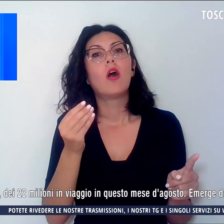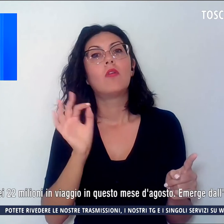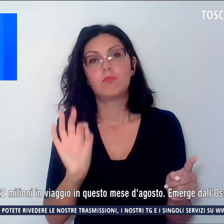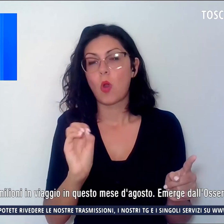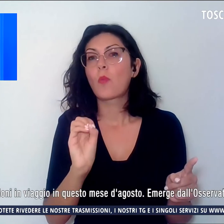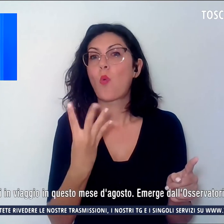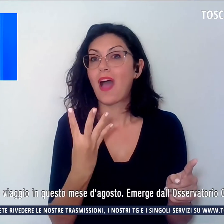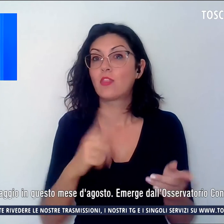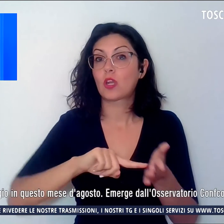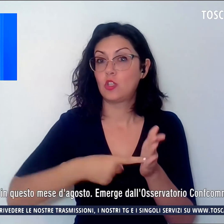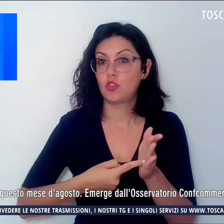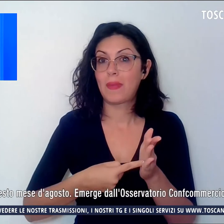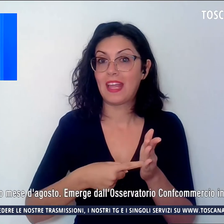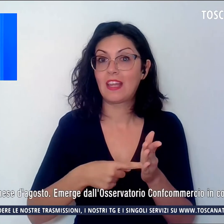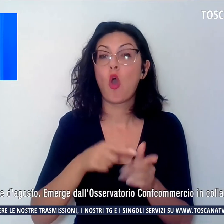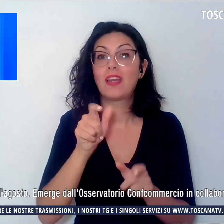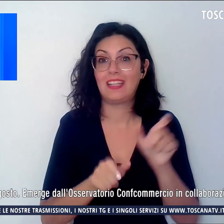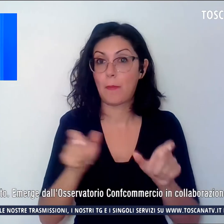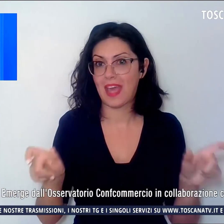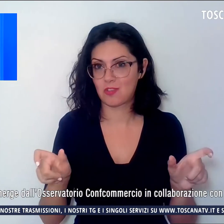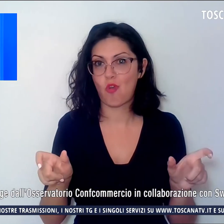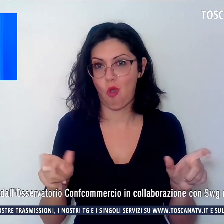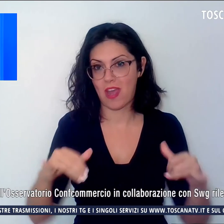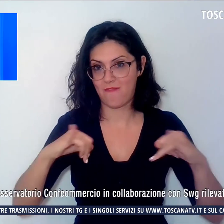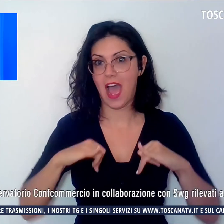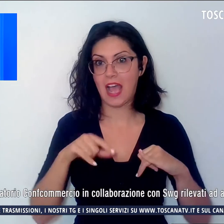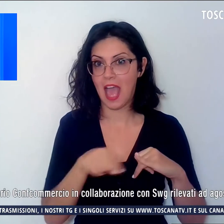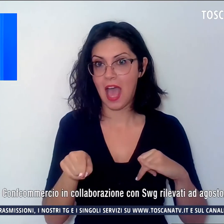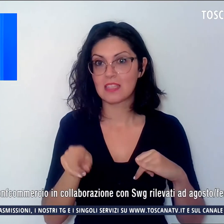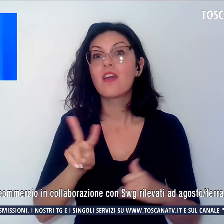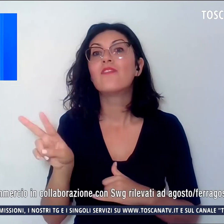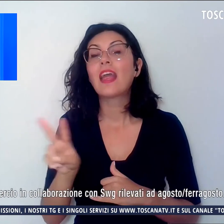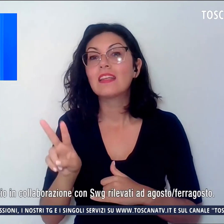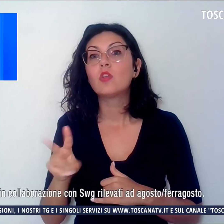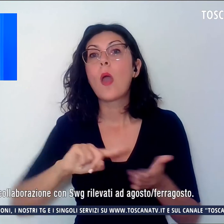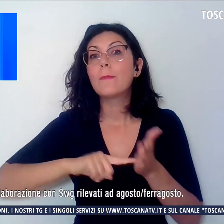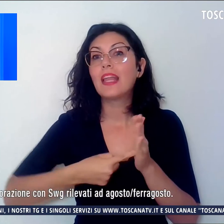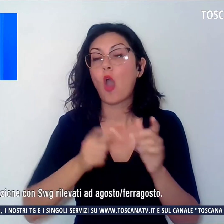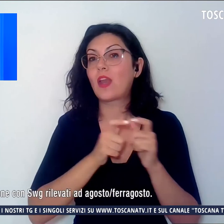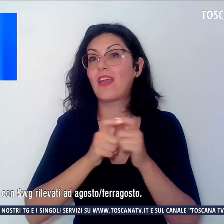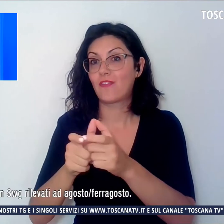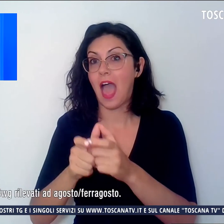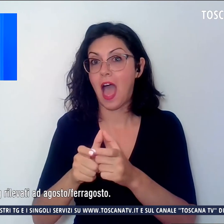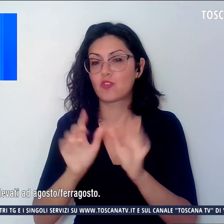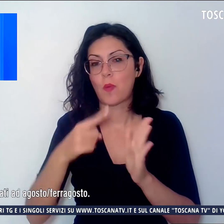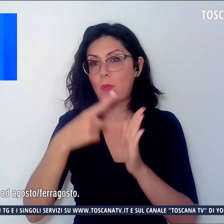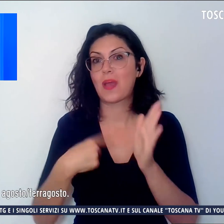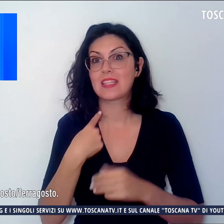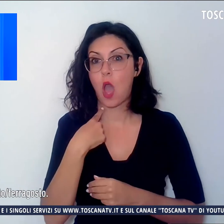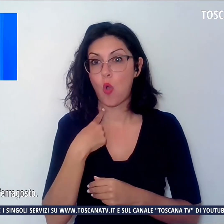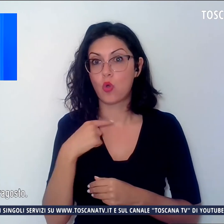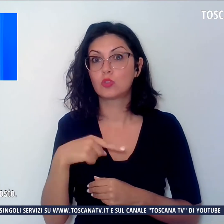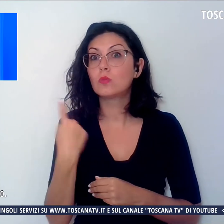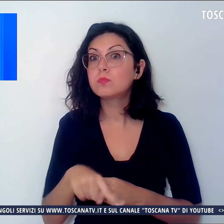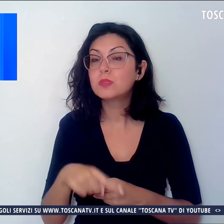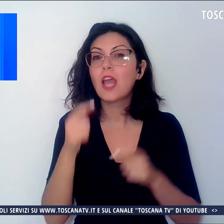milioni di italiani e dei 22 milioni in viaggio in questo mese d'agosto. Emerge dall'osservatorio di